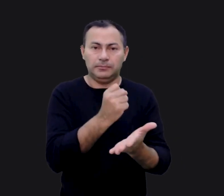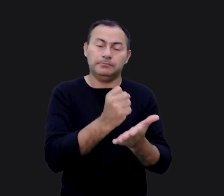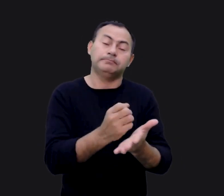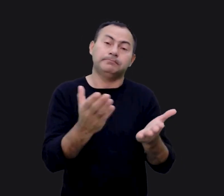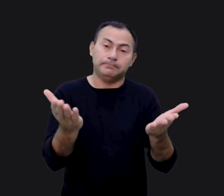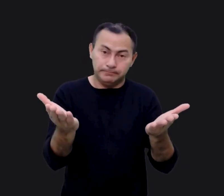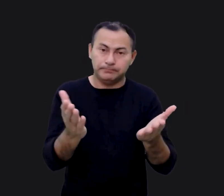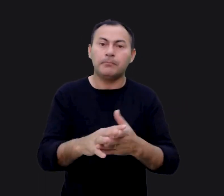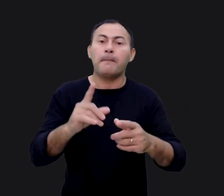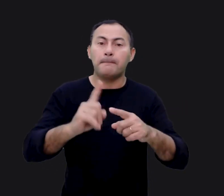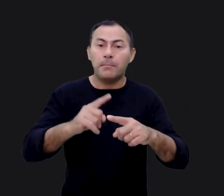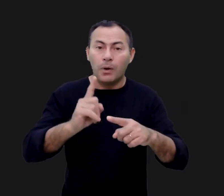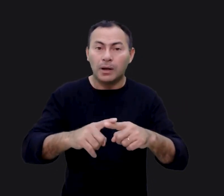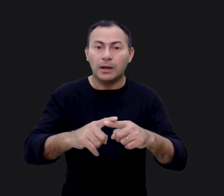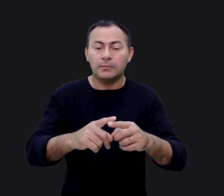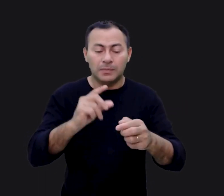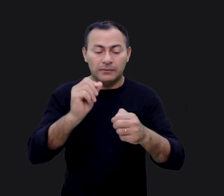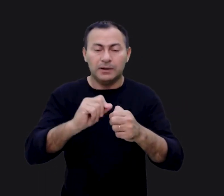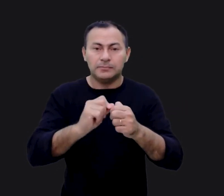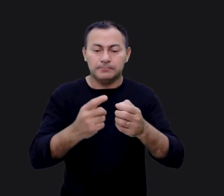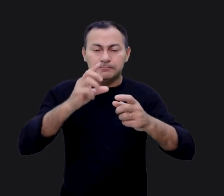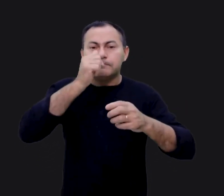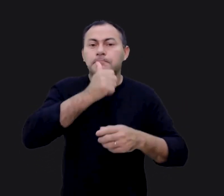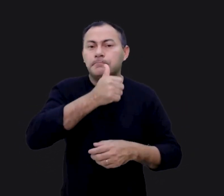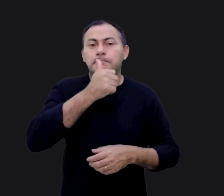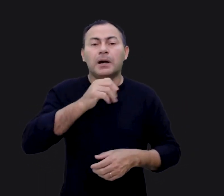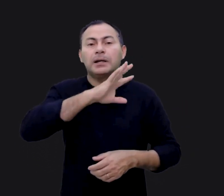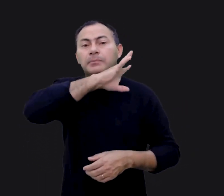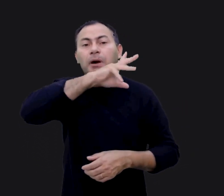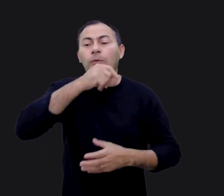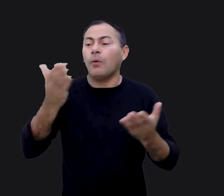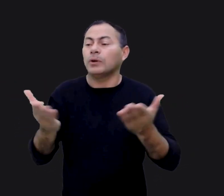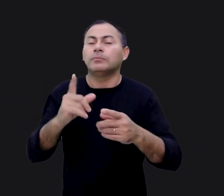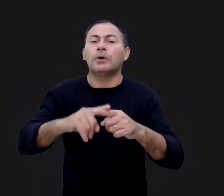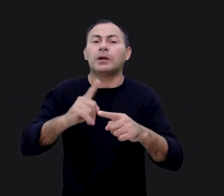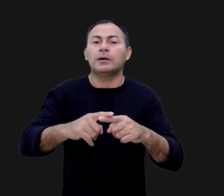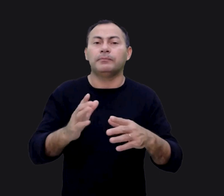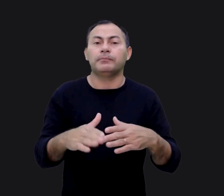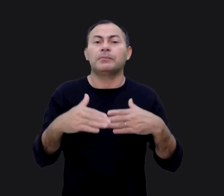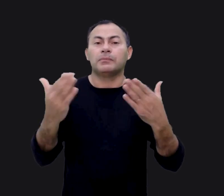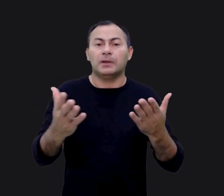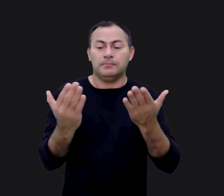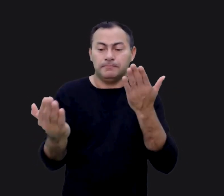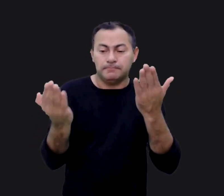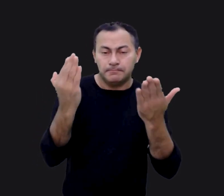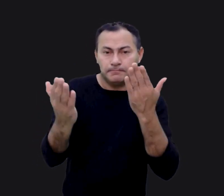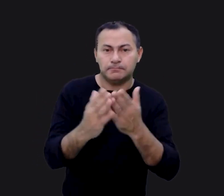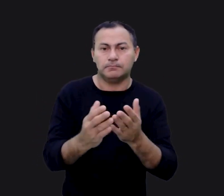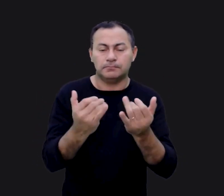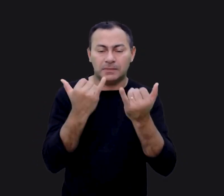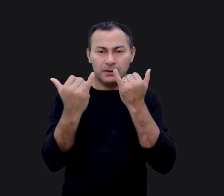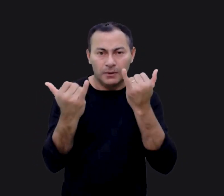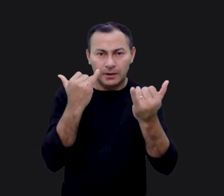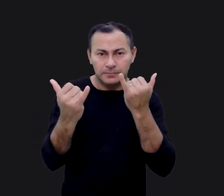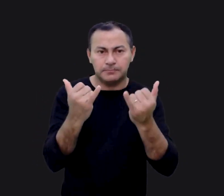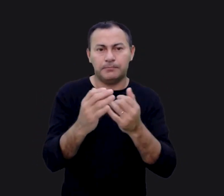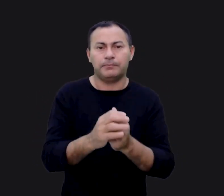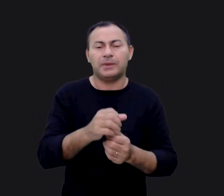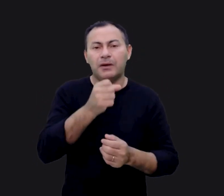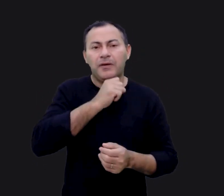Testamento. Afinal, por que é que não fazemos sacrifícios com animais nos dias de hoje? Quando comparamos os requerimentos do